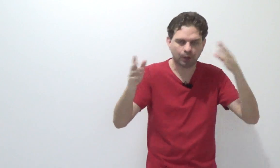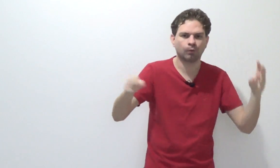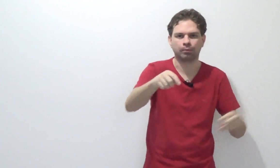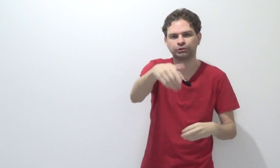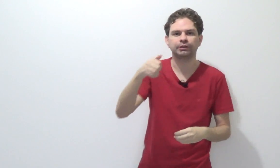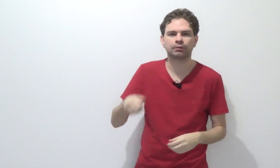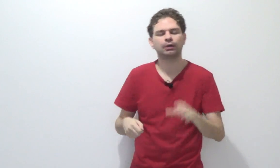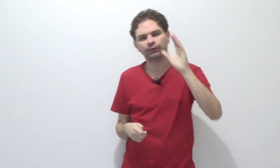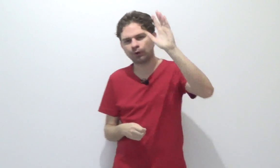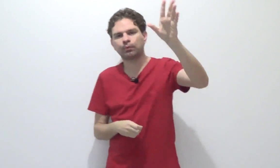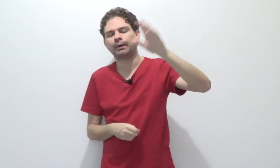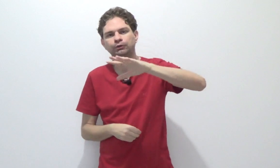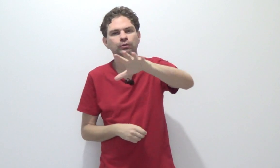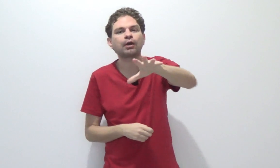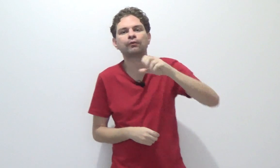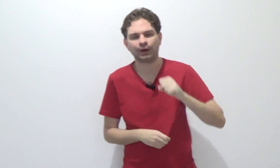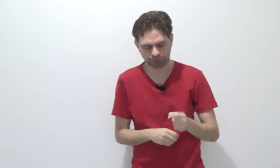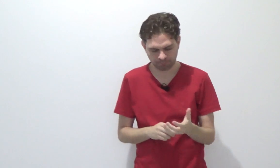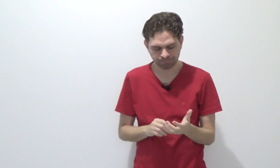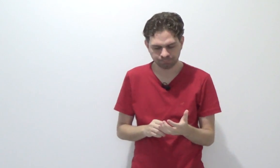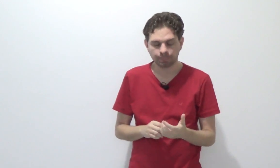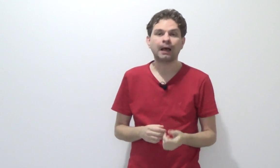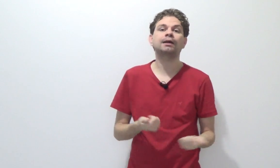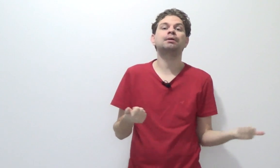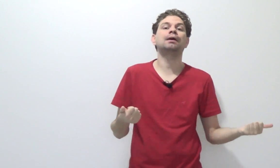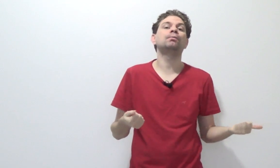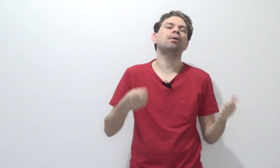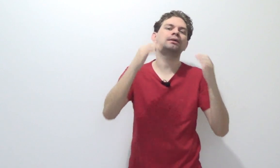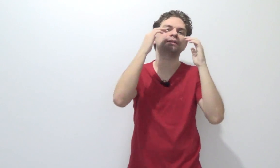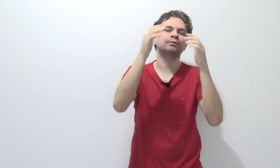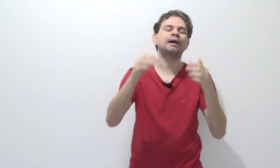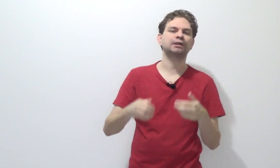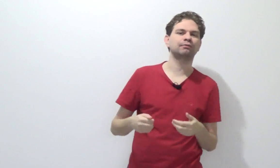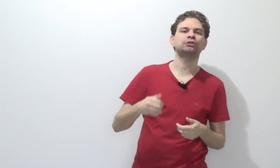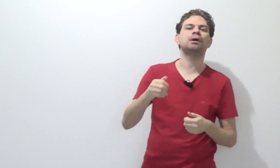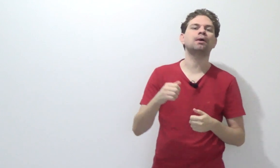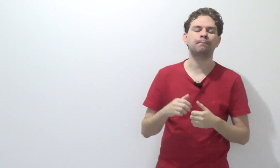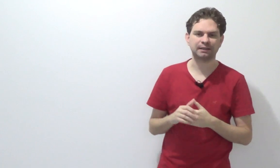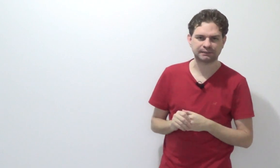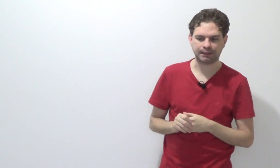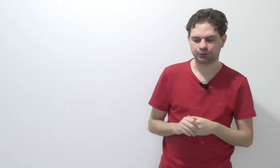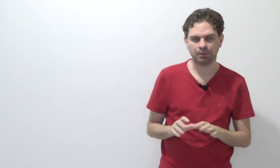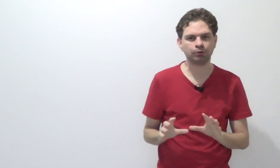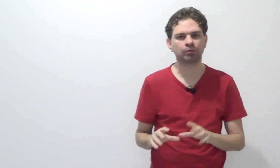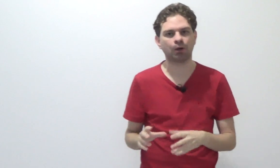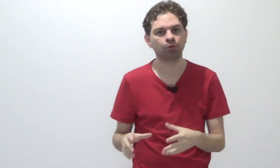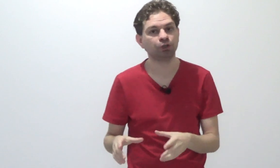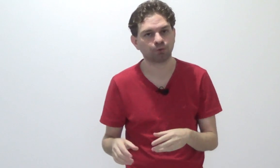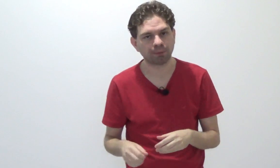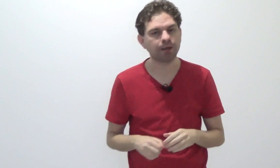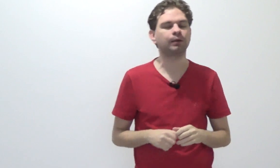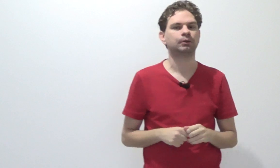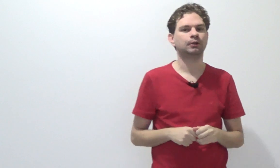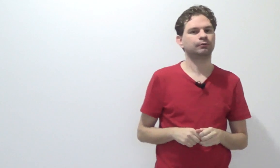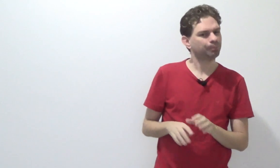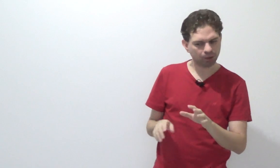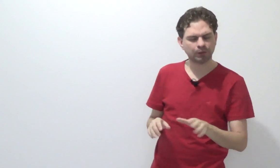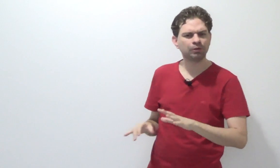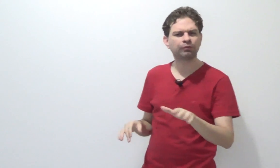roubou dinheiro, foi pro México. O eu faço? Aí, amigão, porra, saudade, vou te mandar um presente. Mando lá um livro pra ele. Pô, tem um livro